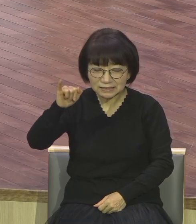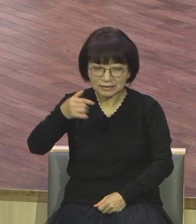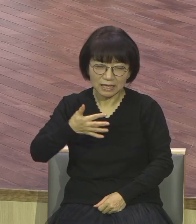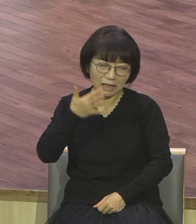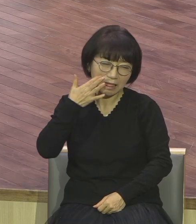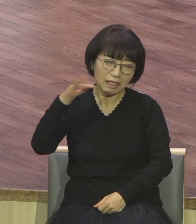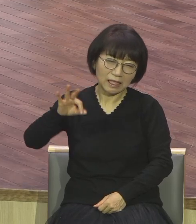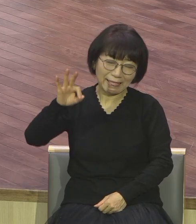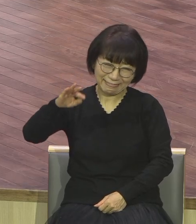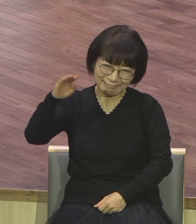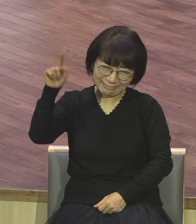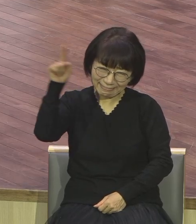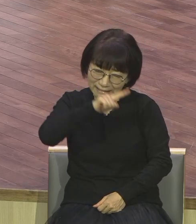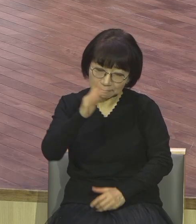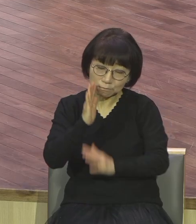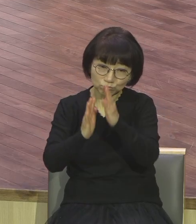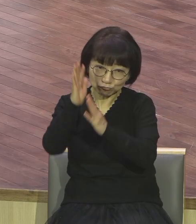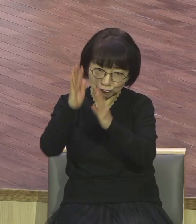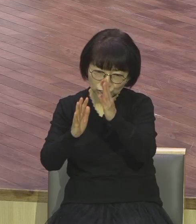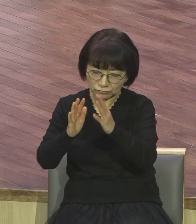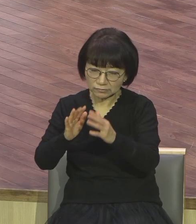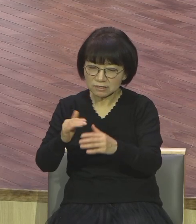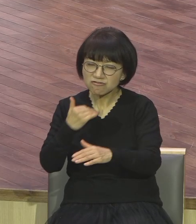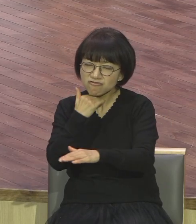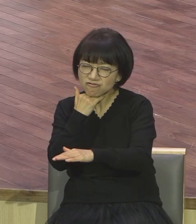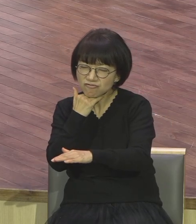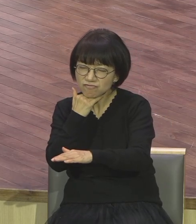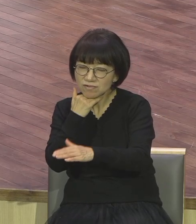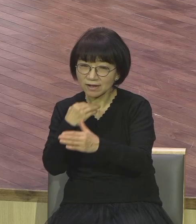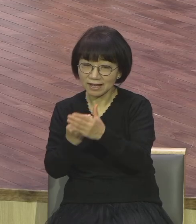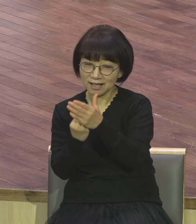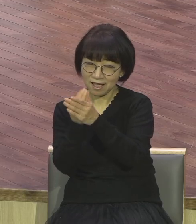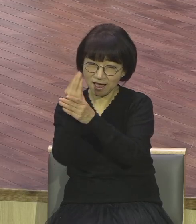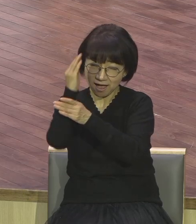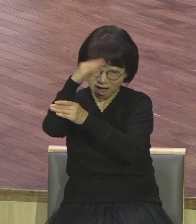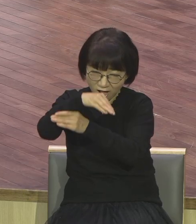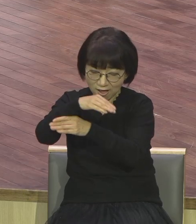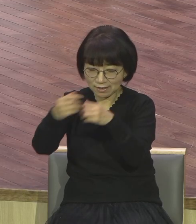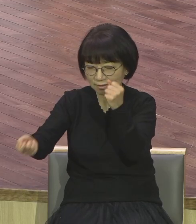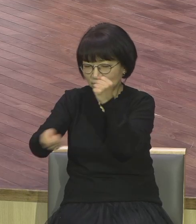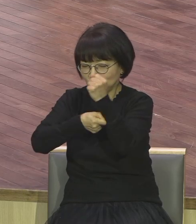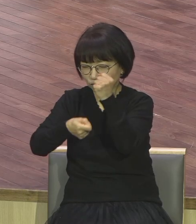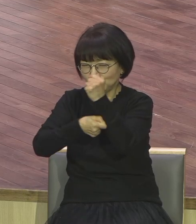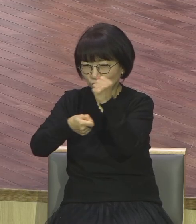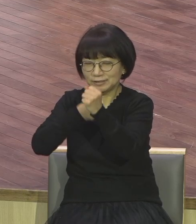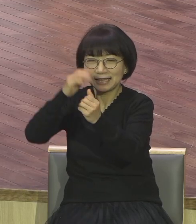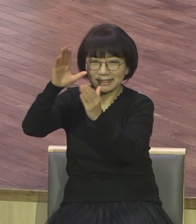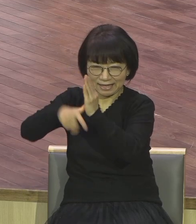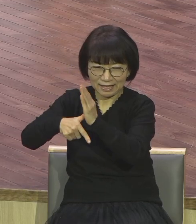이것은 전적으로 하나님의 손에 달려있다는 것을 놓치지 말아라